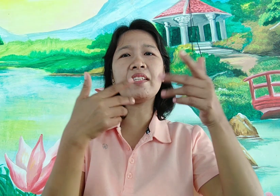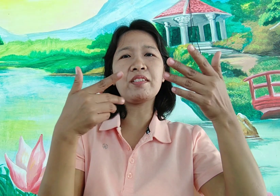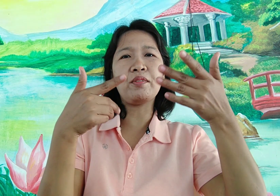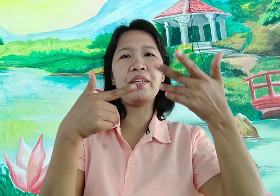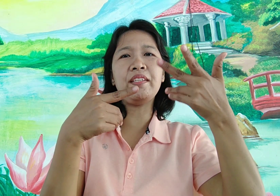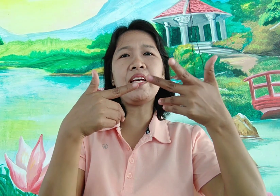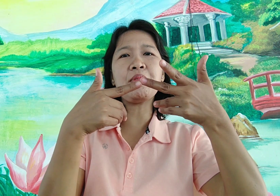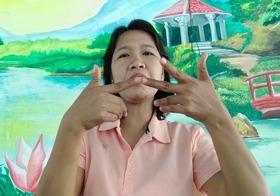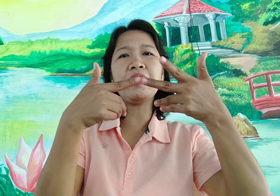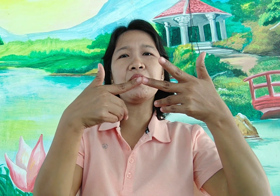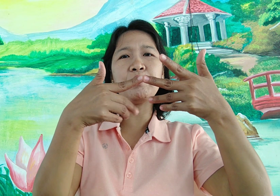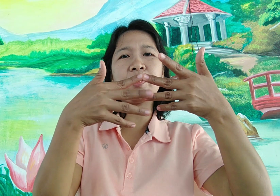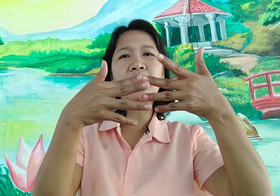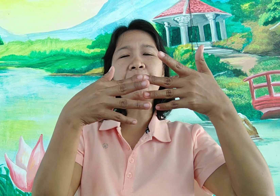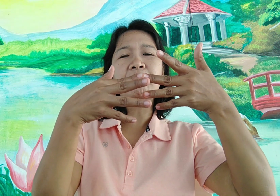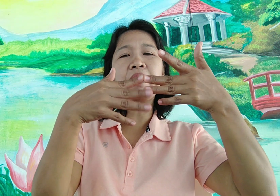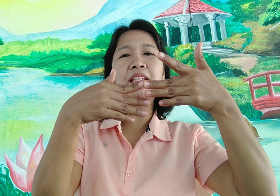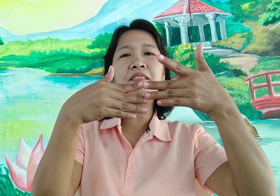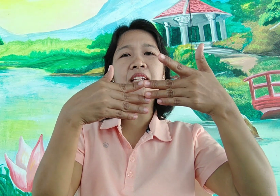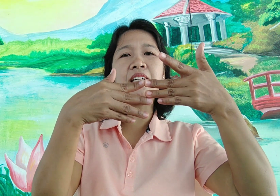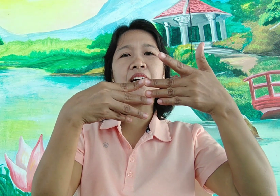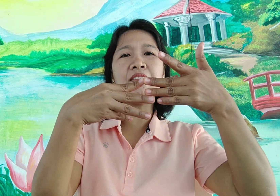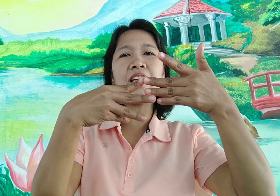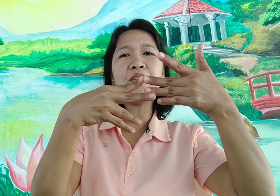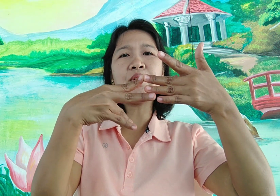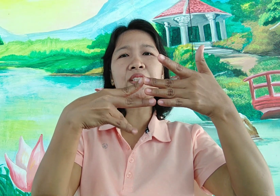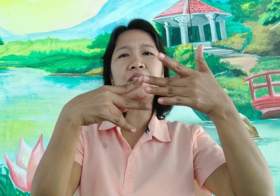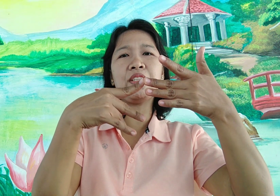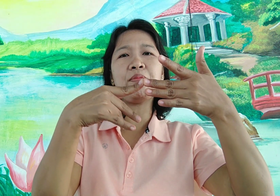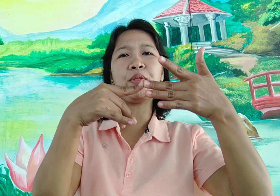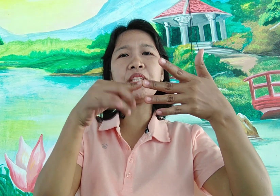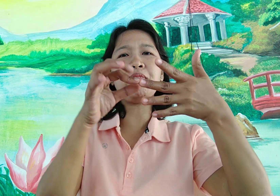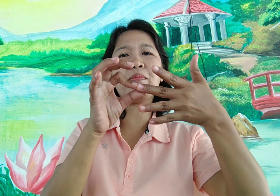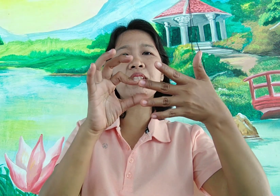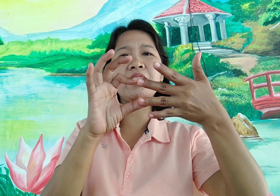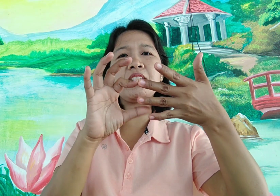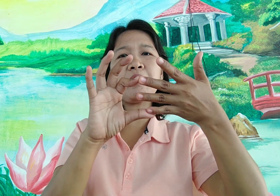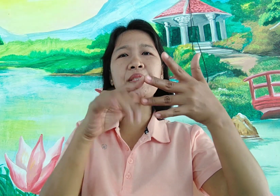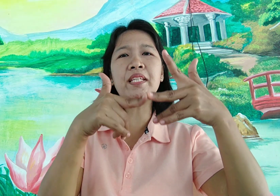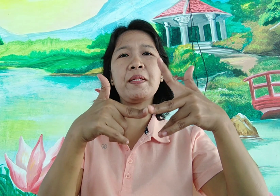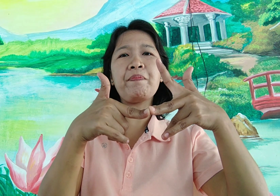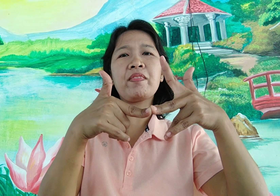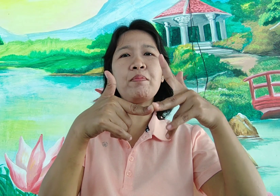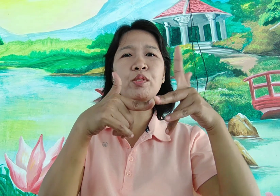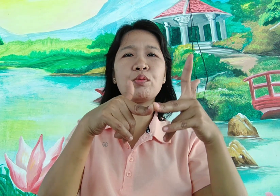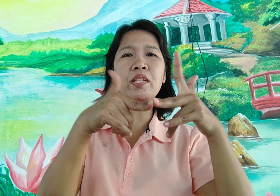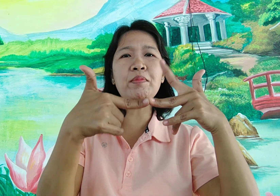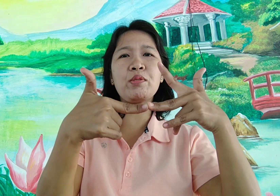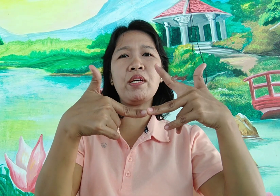so 8 times 9 ito po siya by 10 ulit ang count 10, 20, 30, 40, 50, 60, 70 tapos 2 times 1